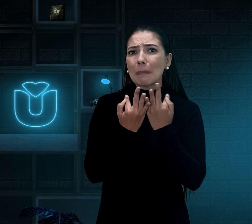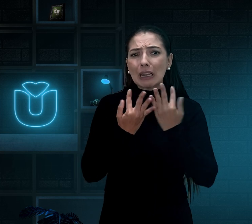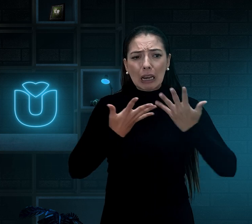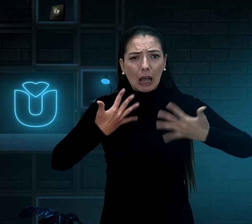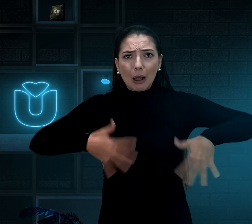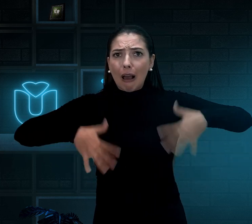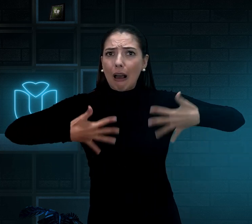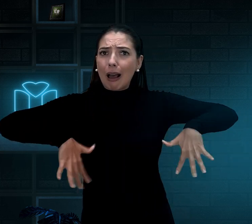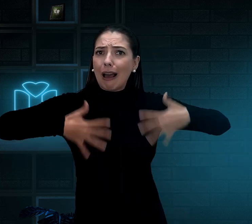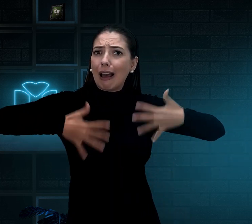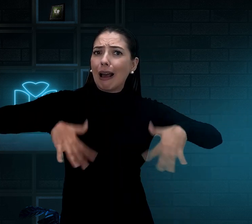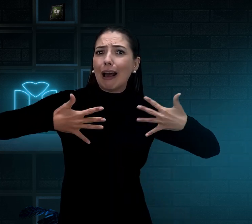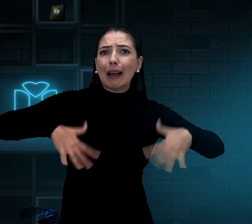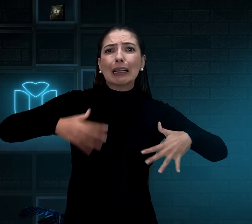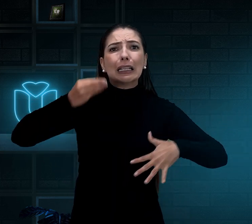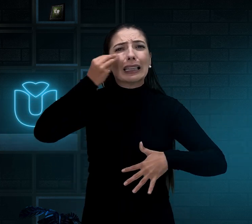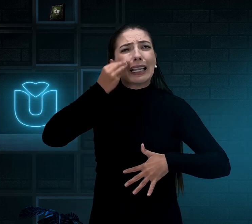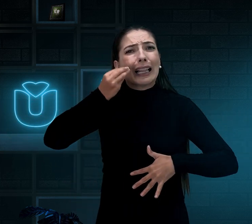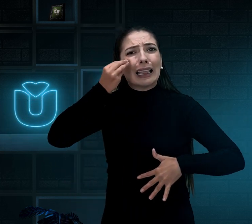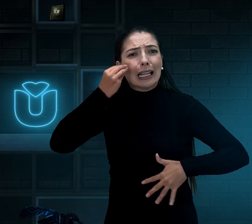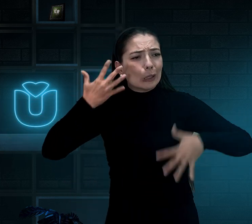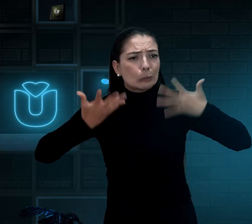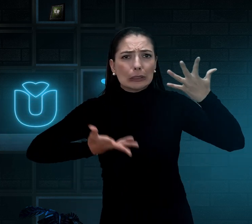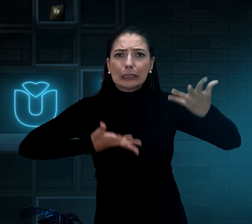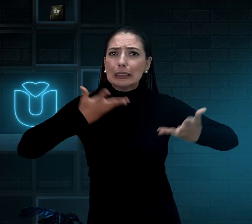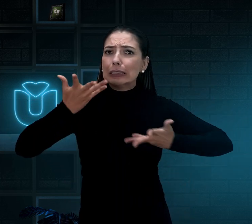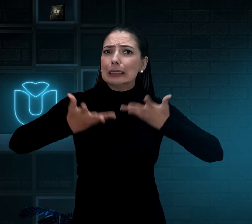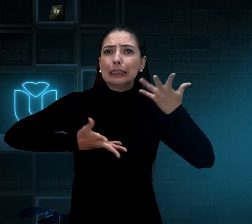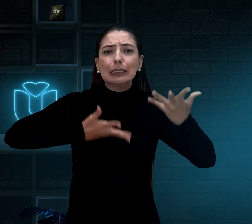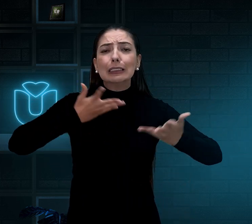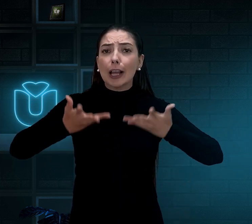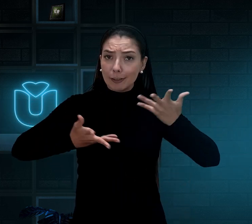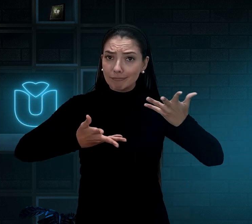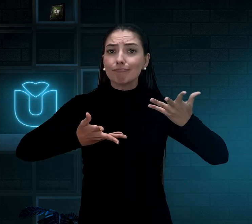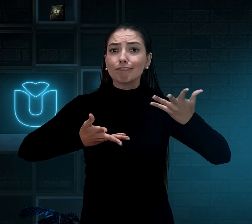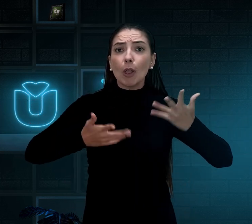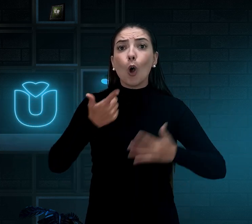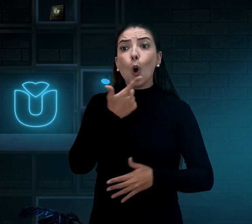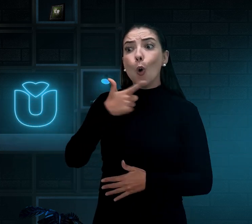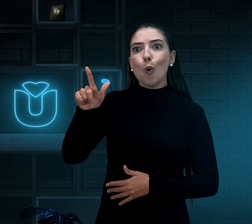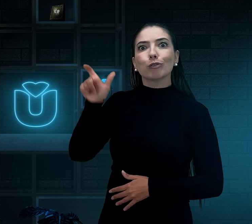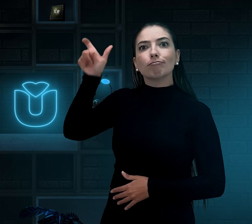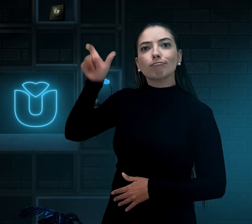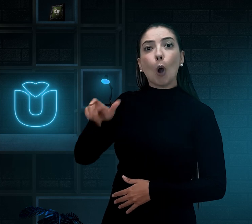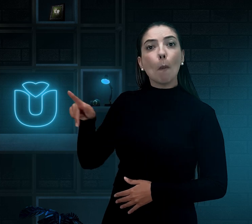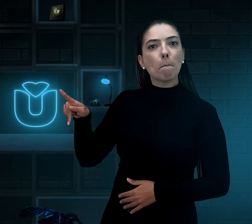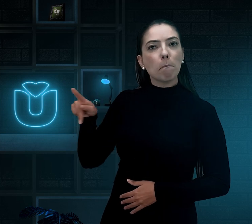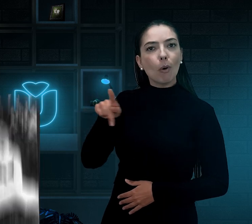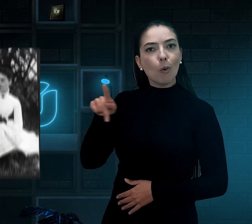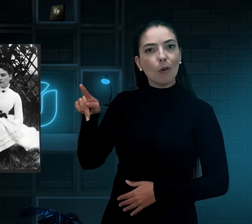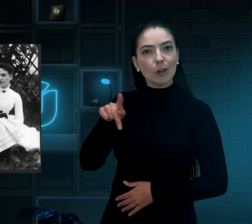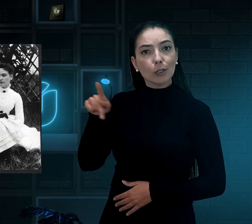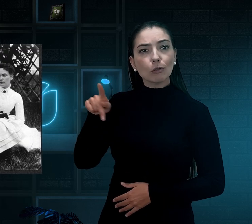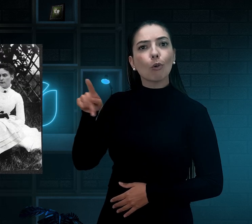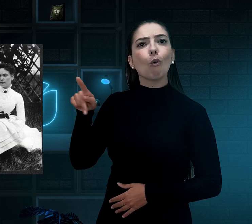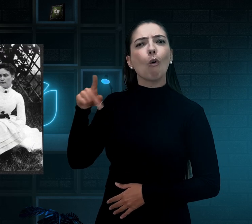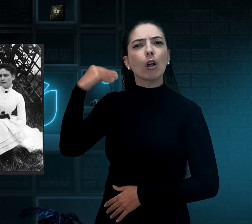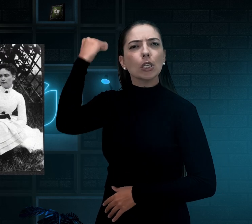como se comunicar com a família. A família tentava de todas as formas, até que uma professora que tinha